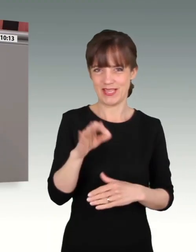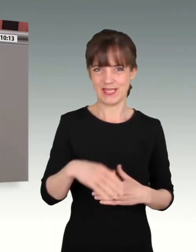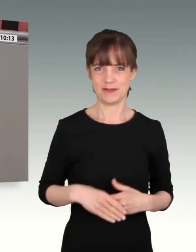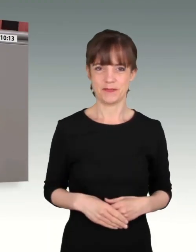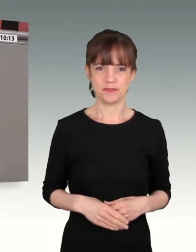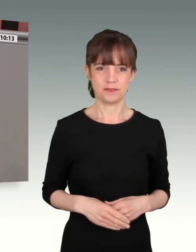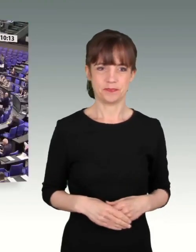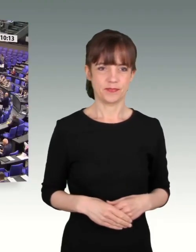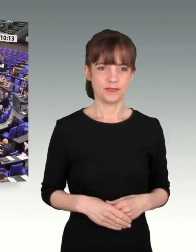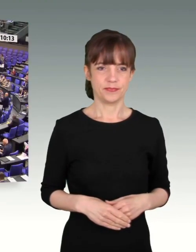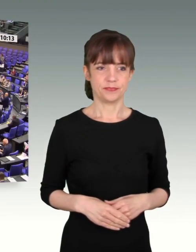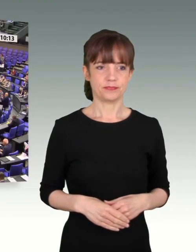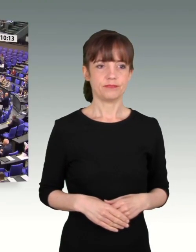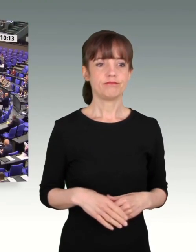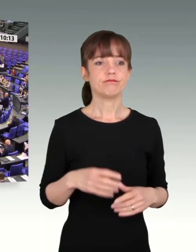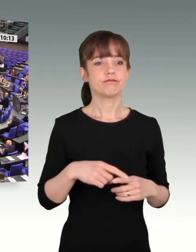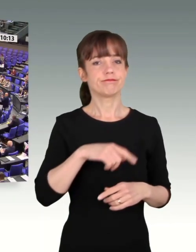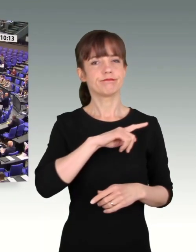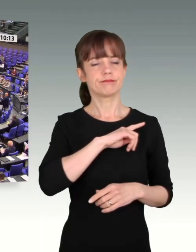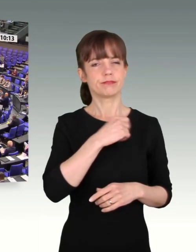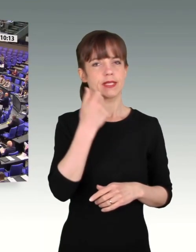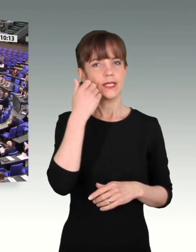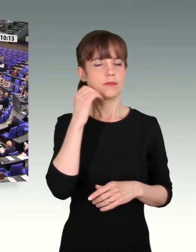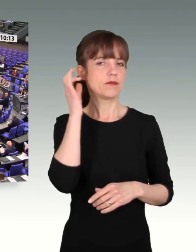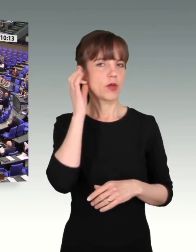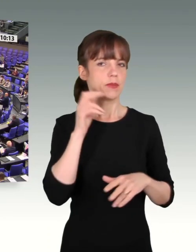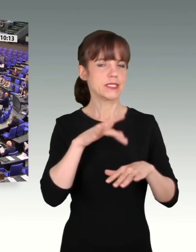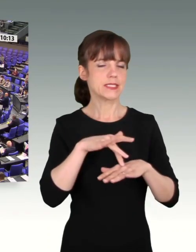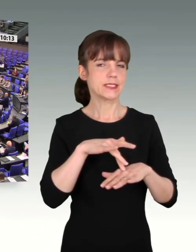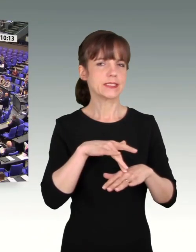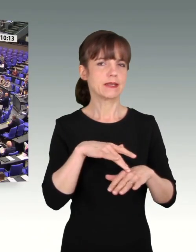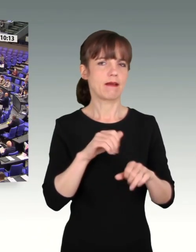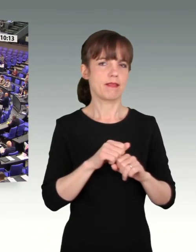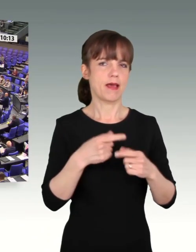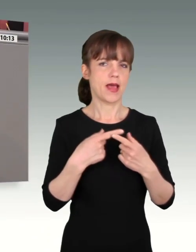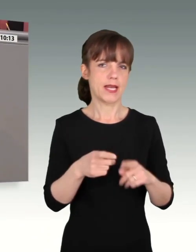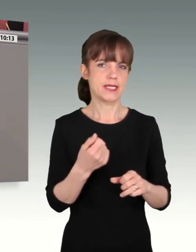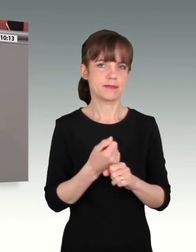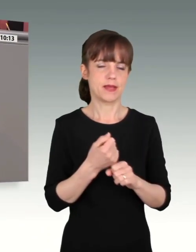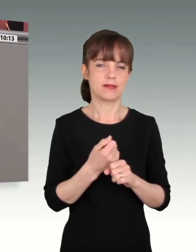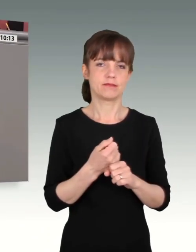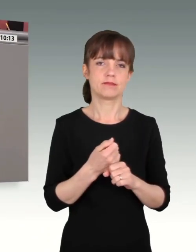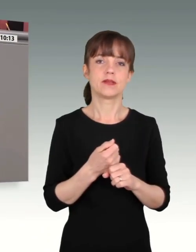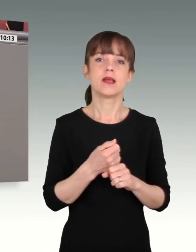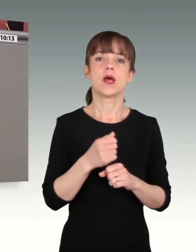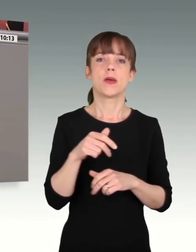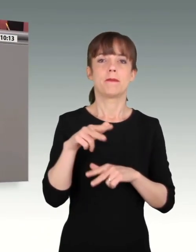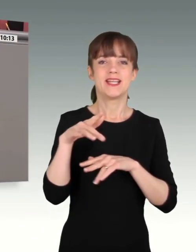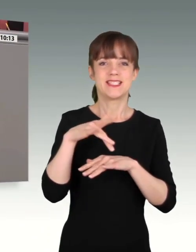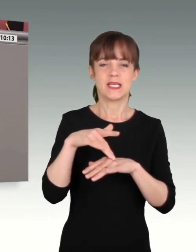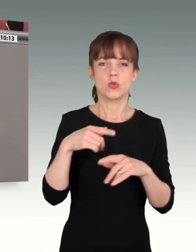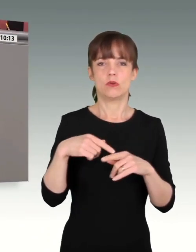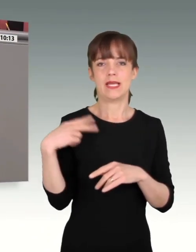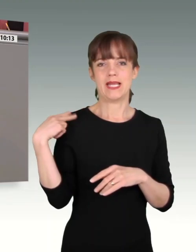Und ich bin, liebe Frau Ministerin, auch optimistisch, dass es anders gehen wird. Ich bin der Ministerin und auch dem Generalinspekteur sehr